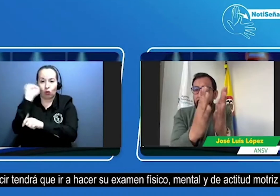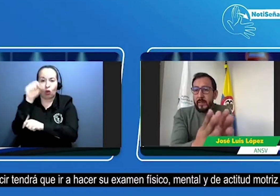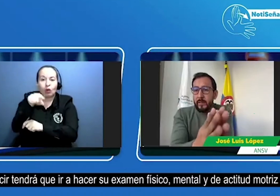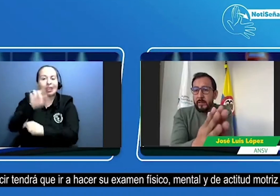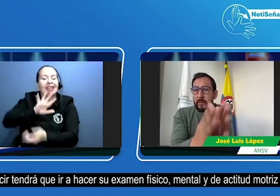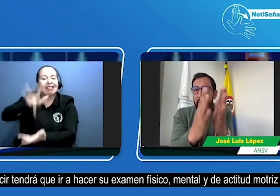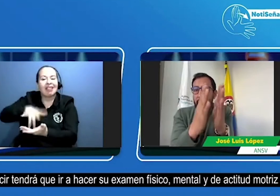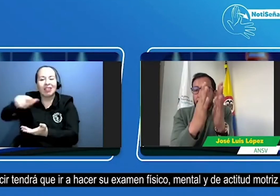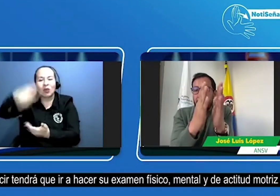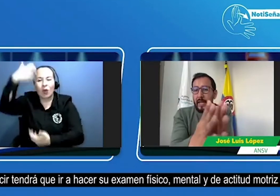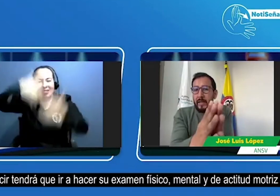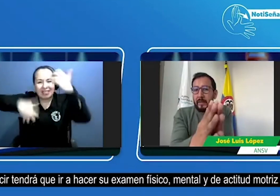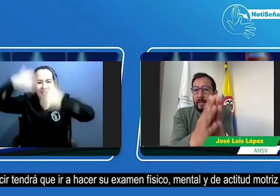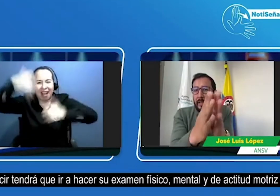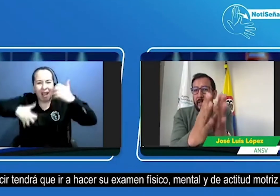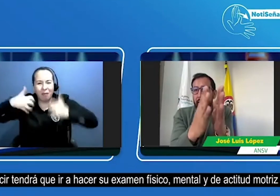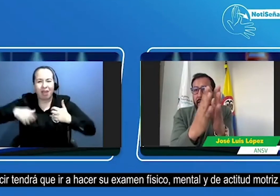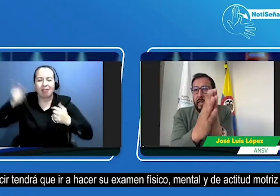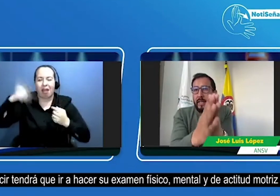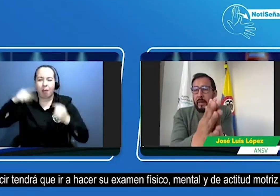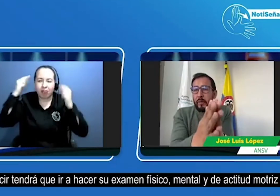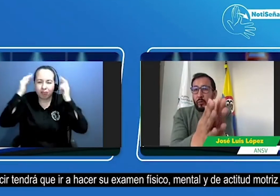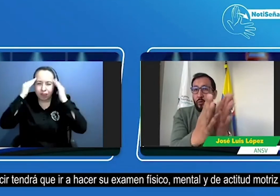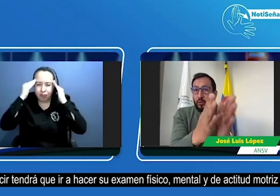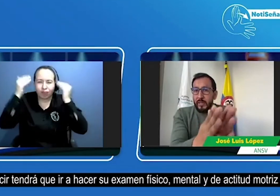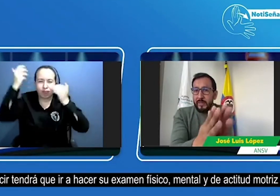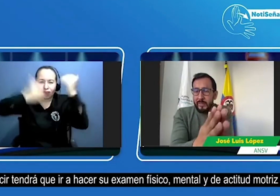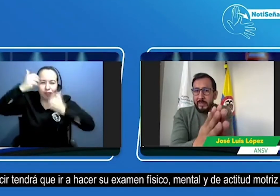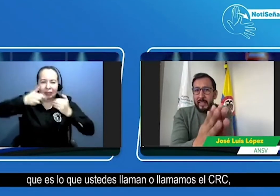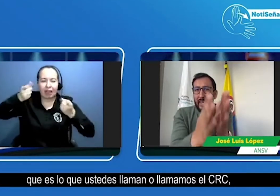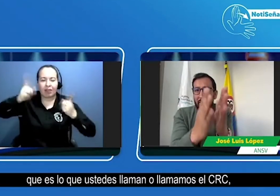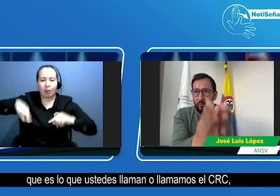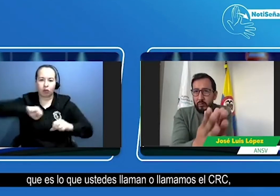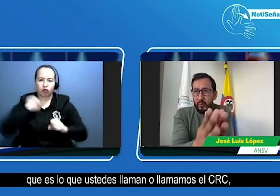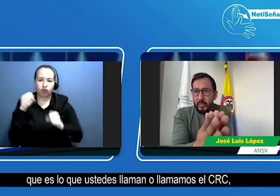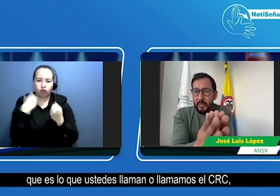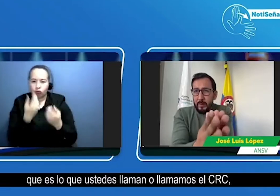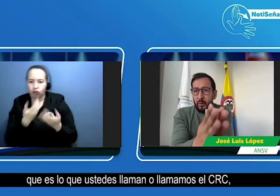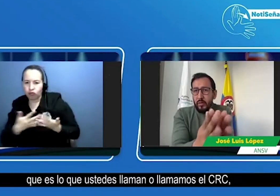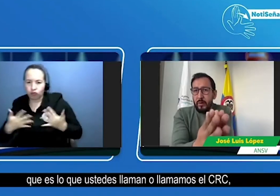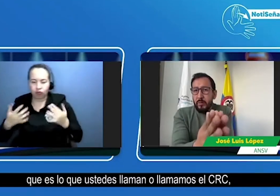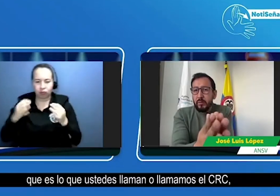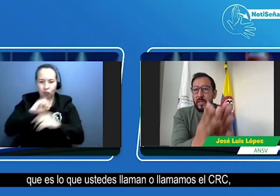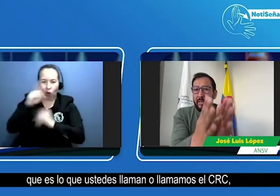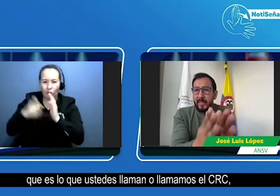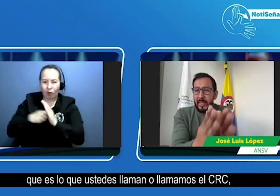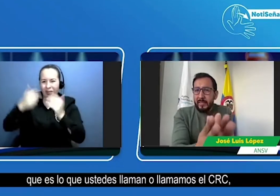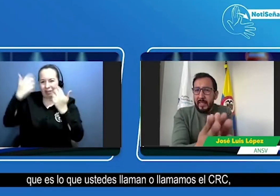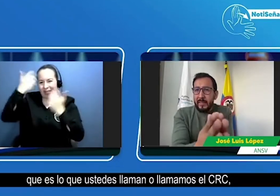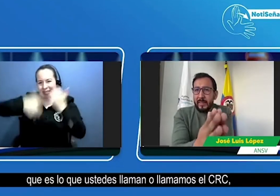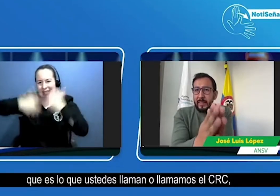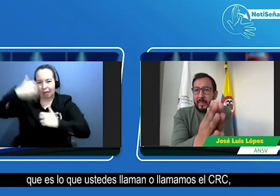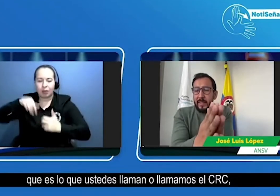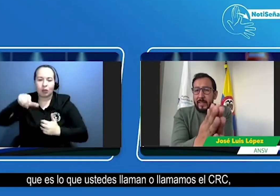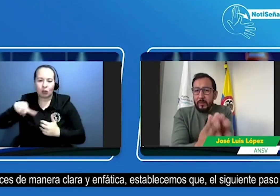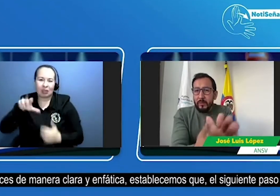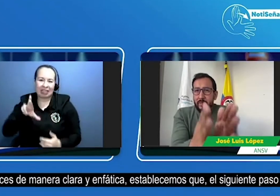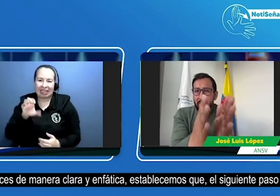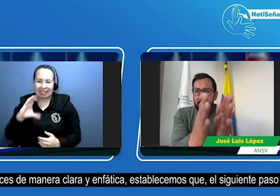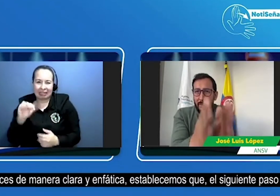mental y de actitud motriz que es lo que ustedes llamamos el CRC entonces de